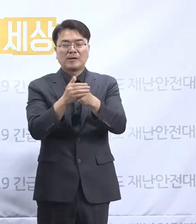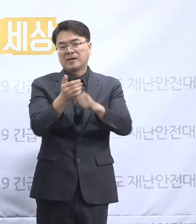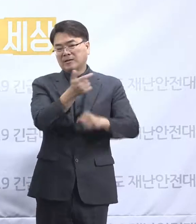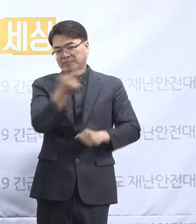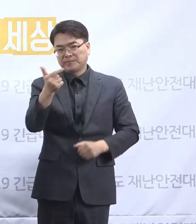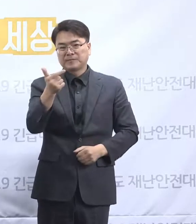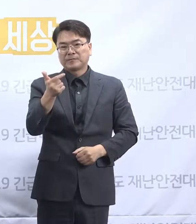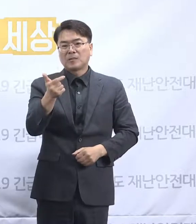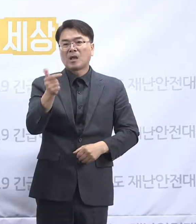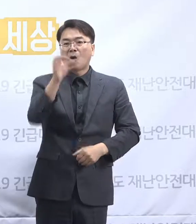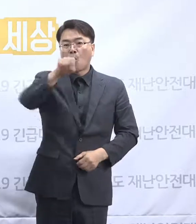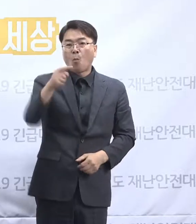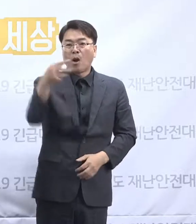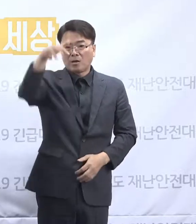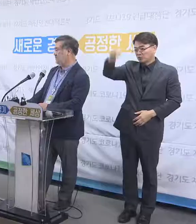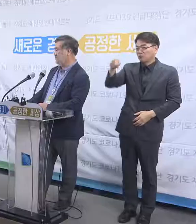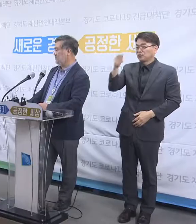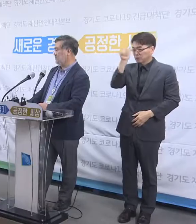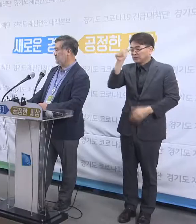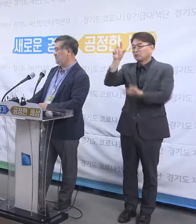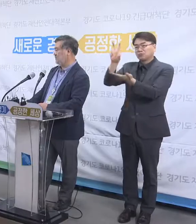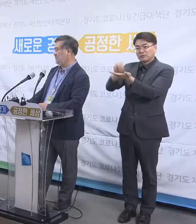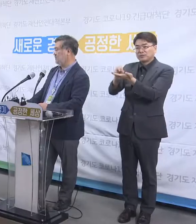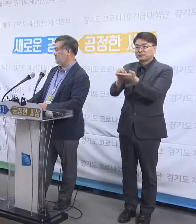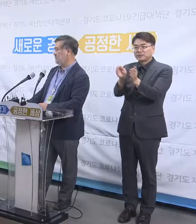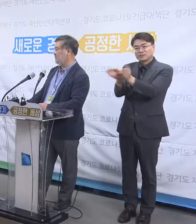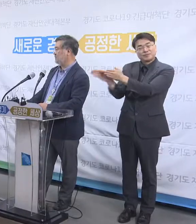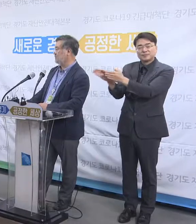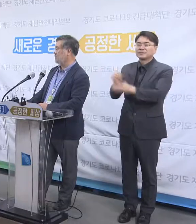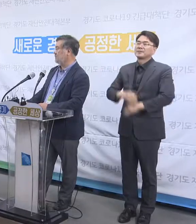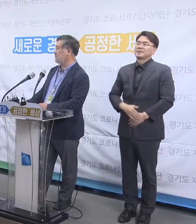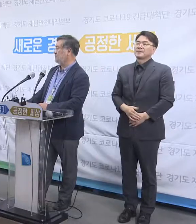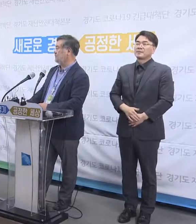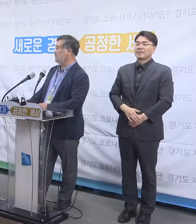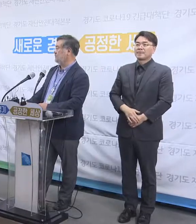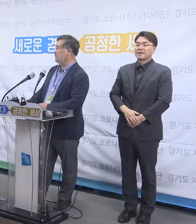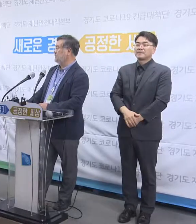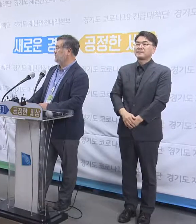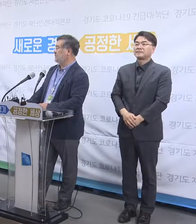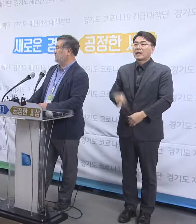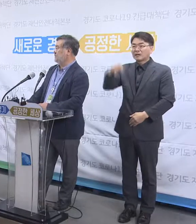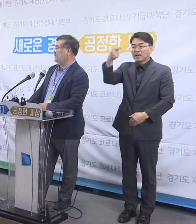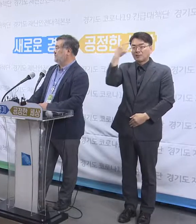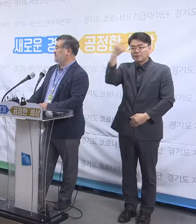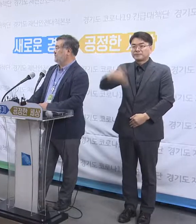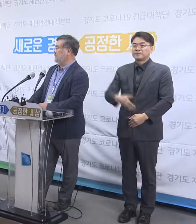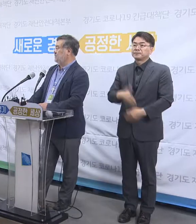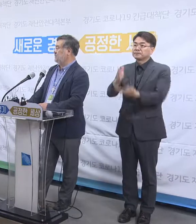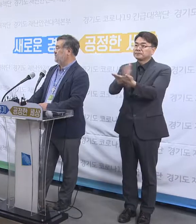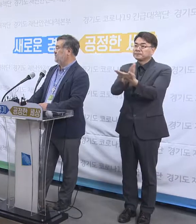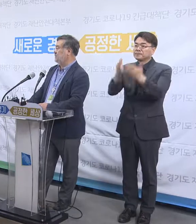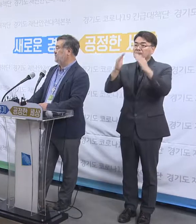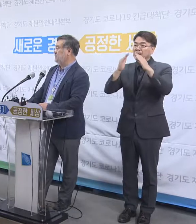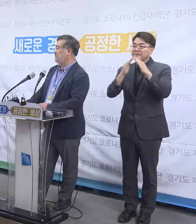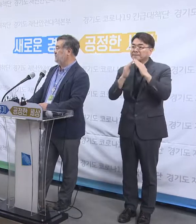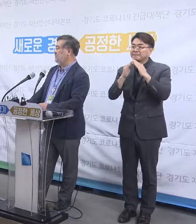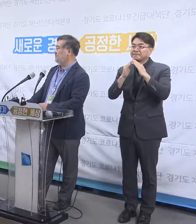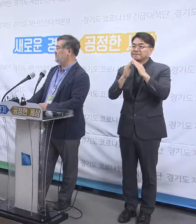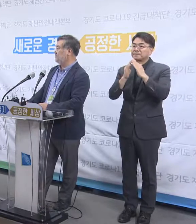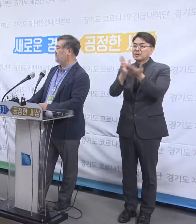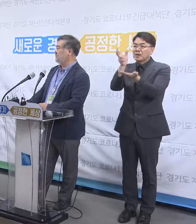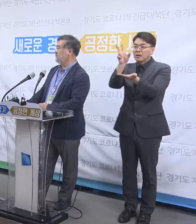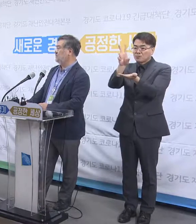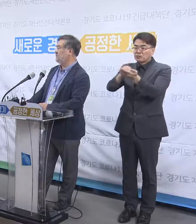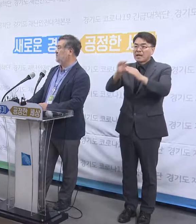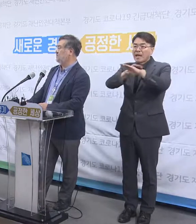않습니다. 다음 BTN 이은하 기자님께서 질문을 주셨습니다. 나눔의 집 법인이 문제를